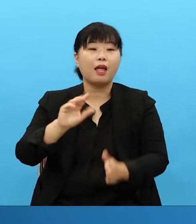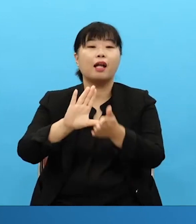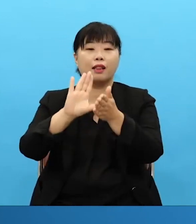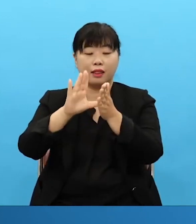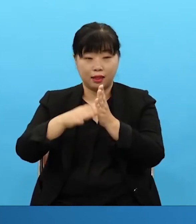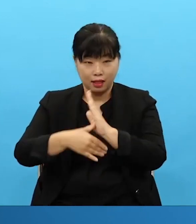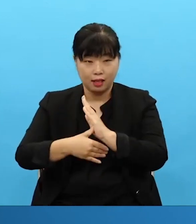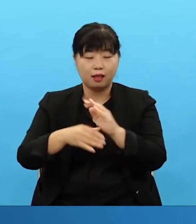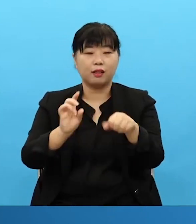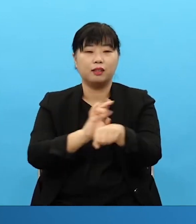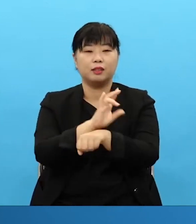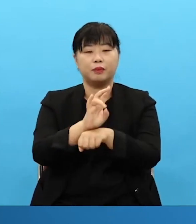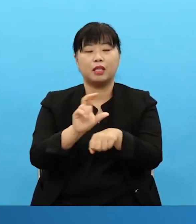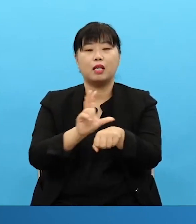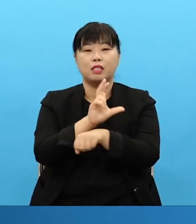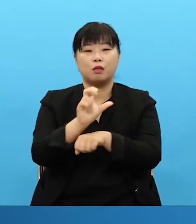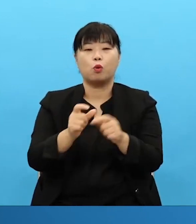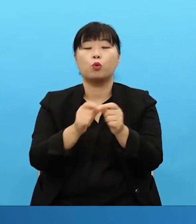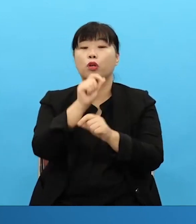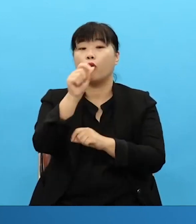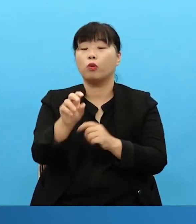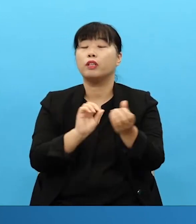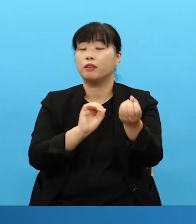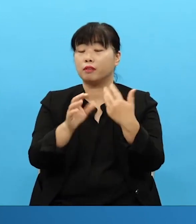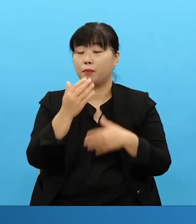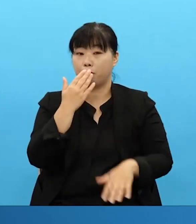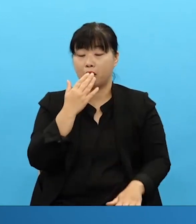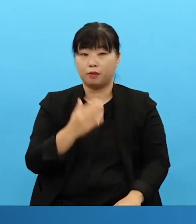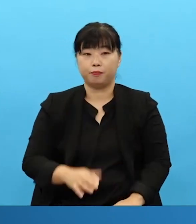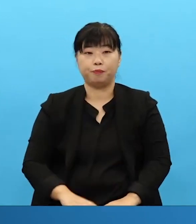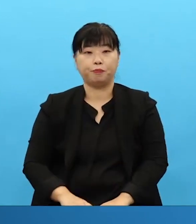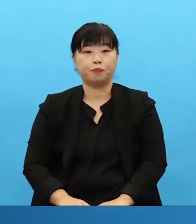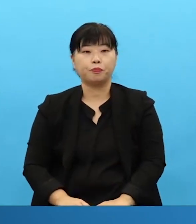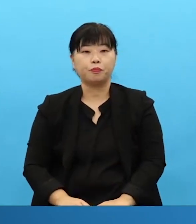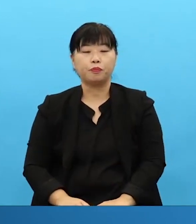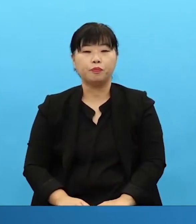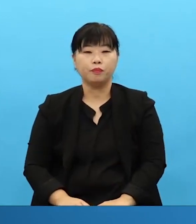가장 먼저 오력이 생깁니다.